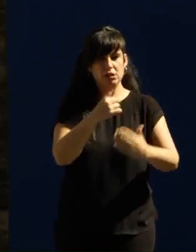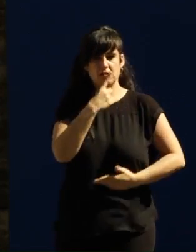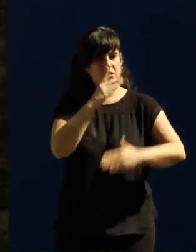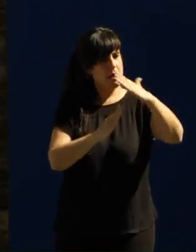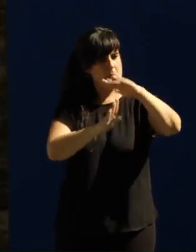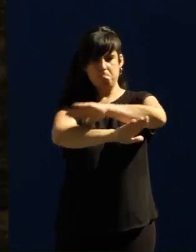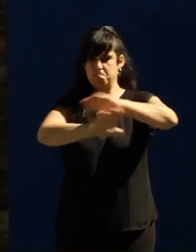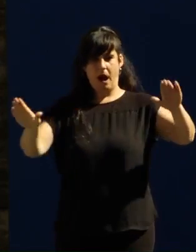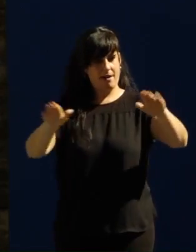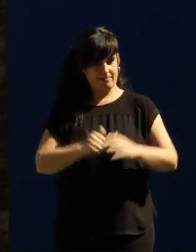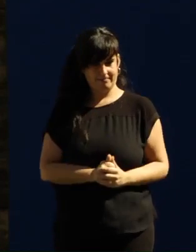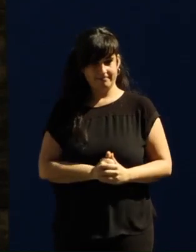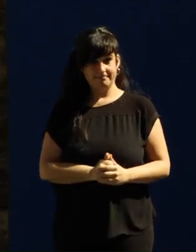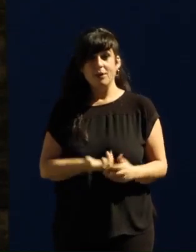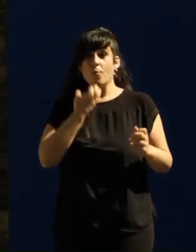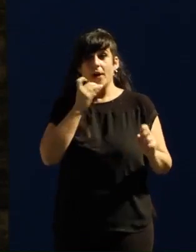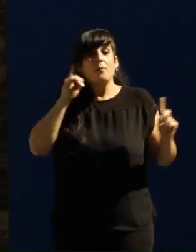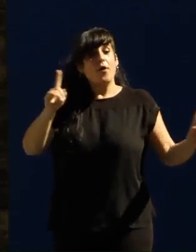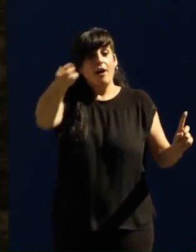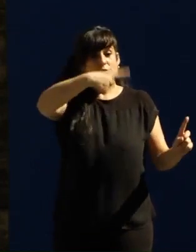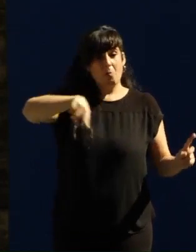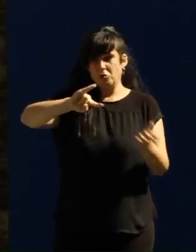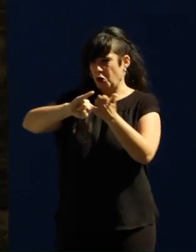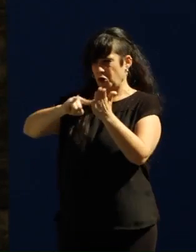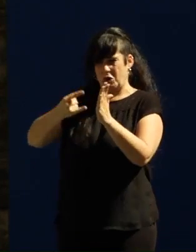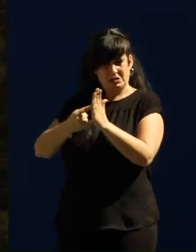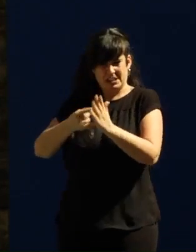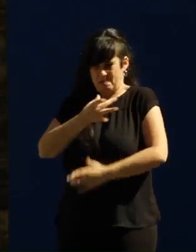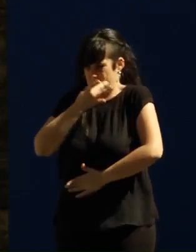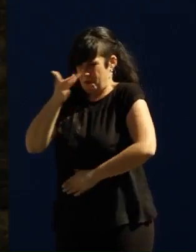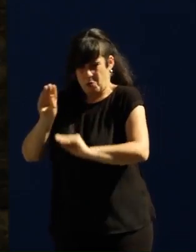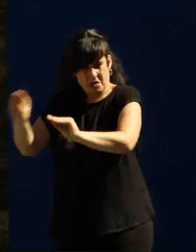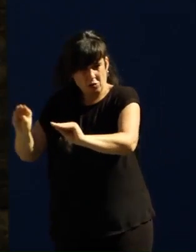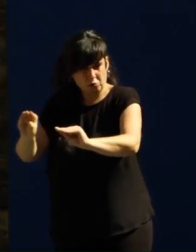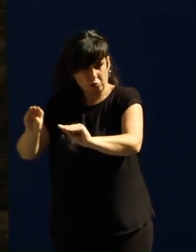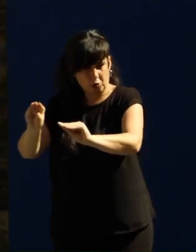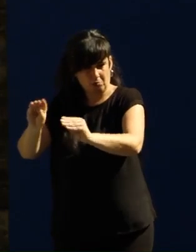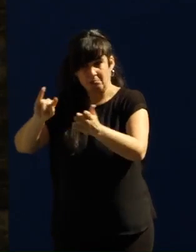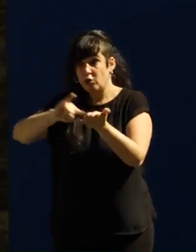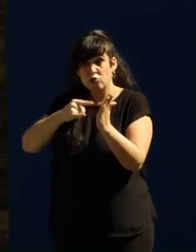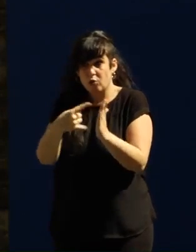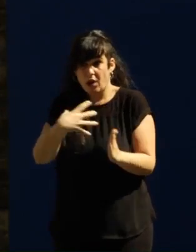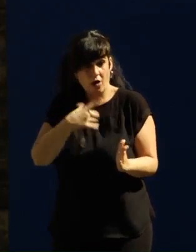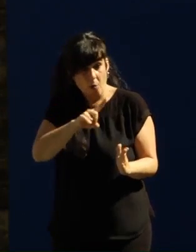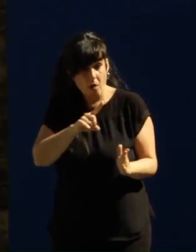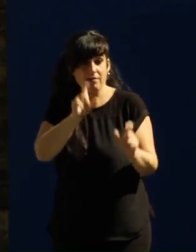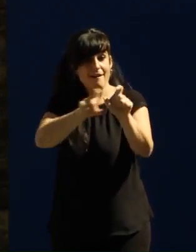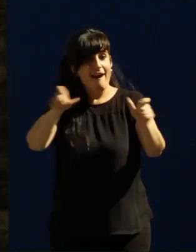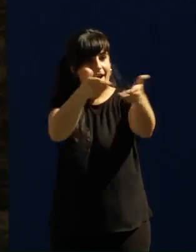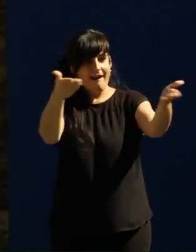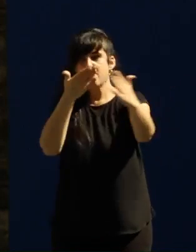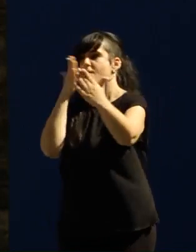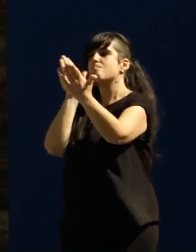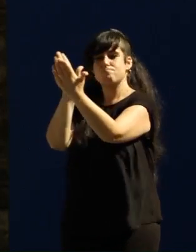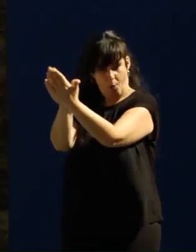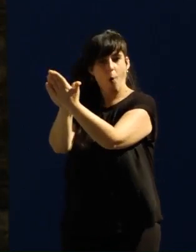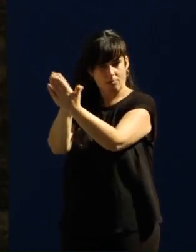llegado. Si vosotros no sois capaces de enmendar esta desvergüenza, va a tener que ser la ciudadanía la que se plante y lo haga. Aquí en Galicia